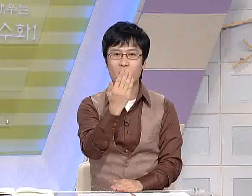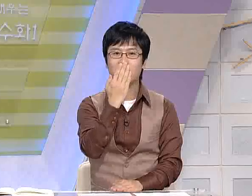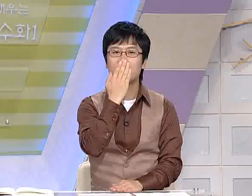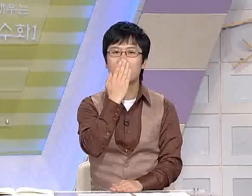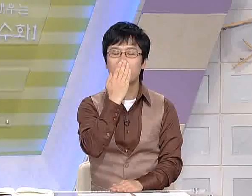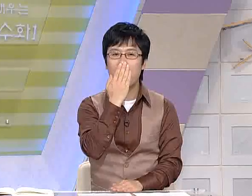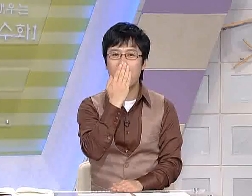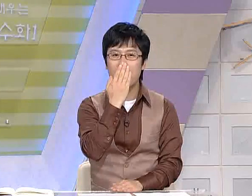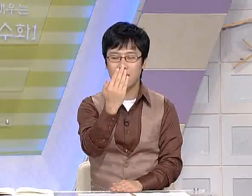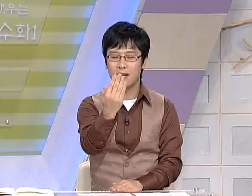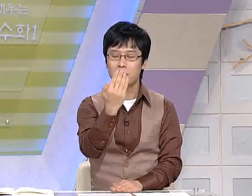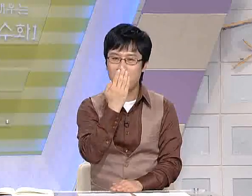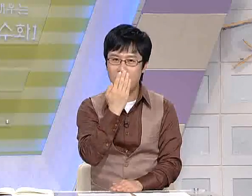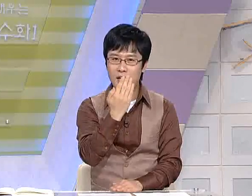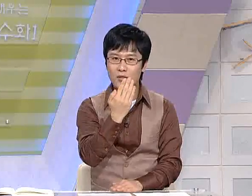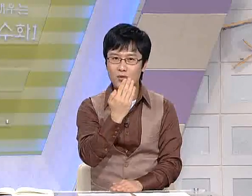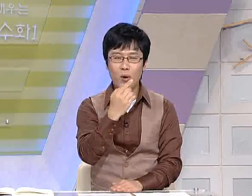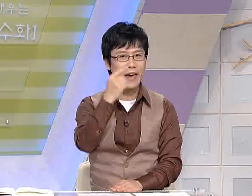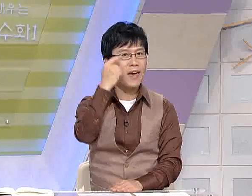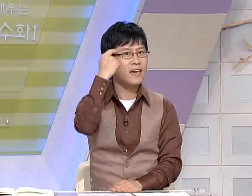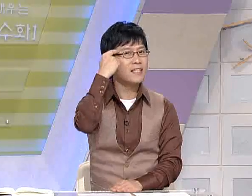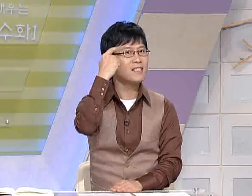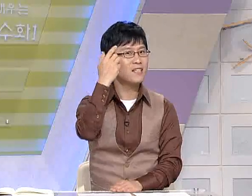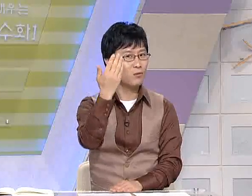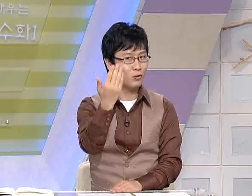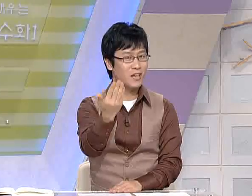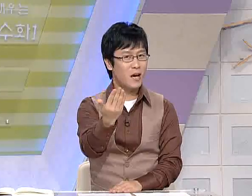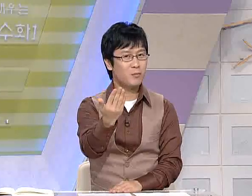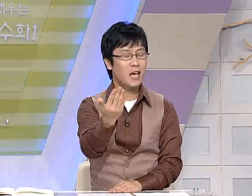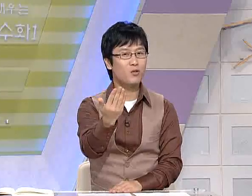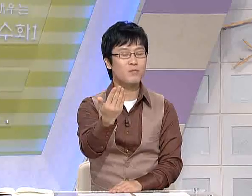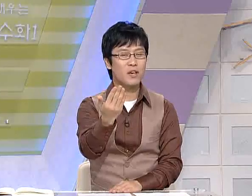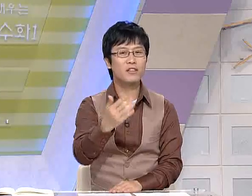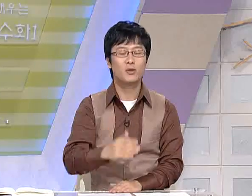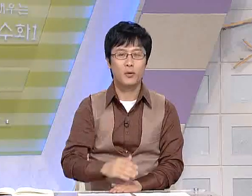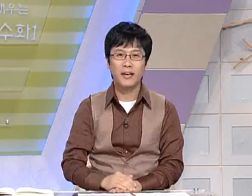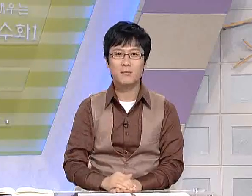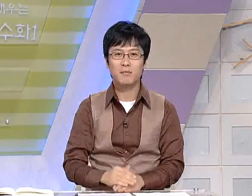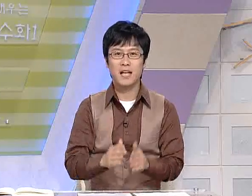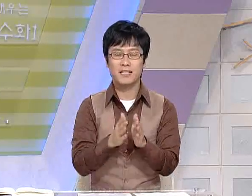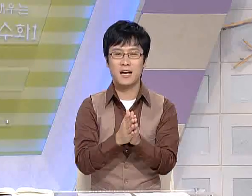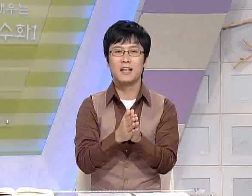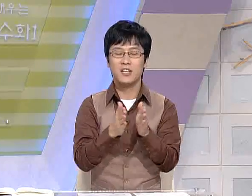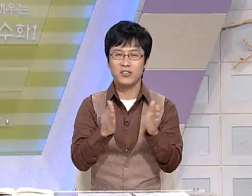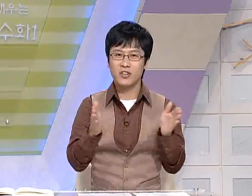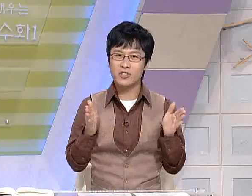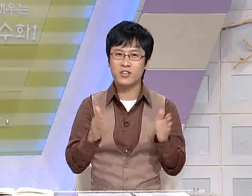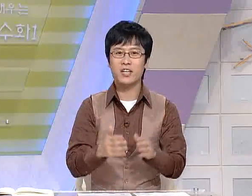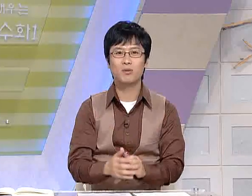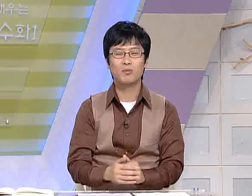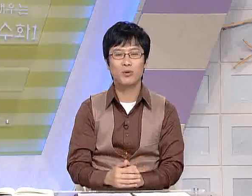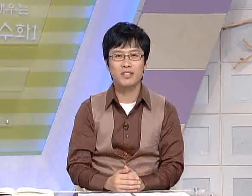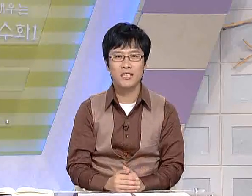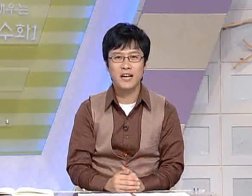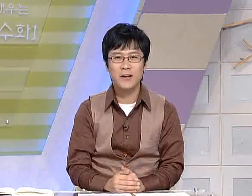수화는 파. 파. 라는 수화의 질문. 함께 해주시면 되겠습니다. 자. 연결시켜서 한번 보여드릴까요?